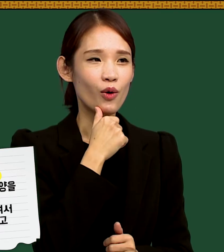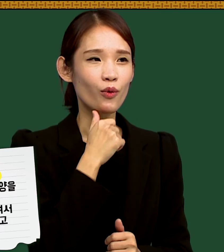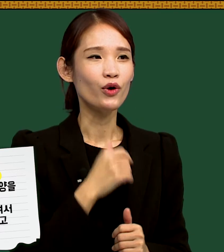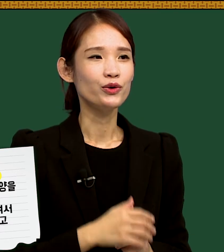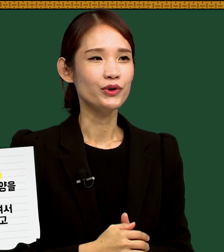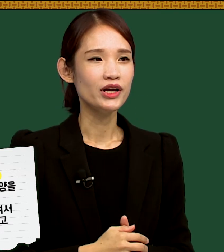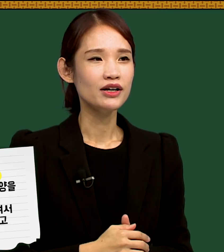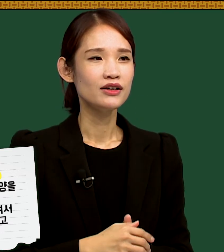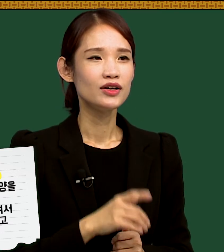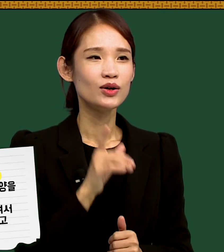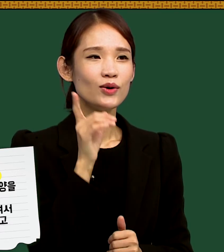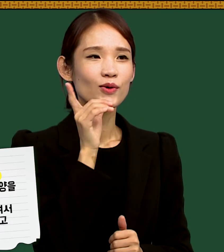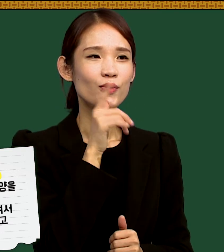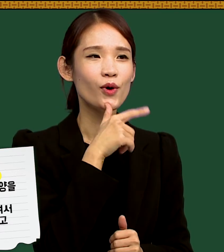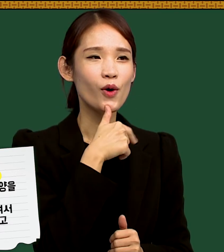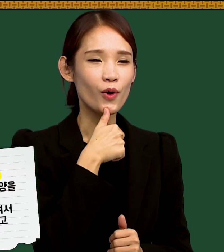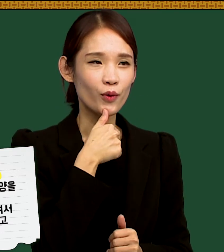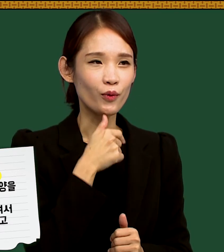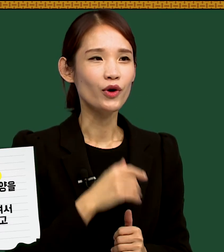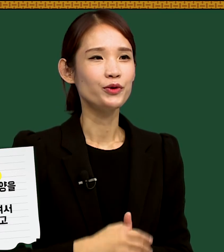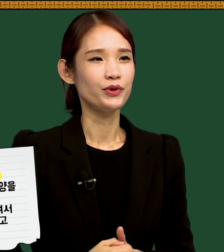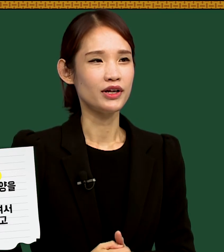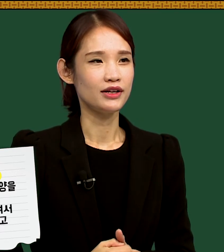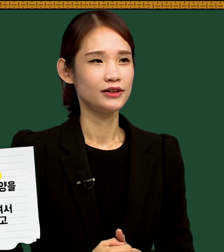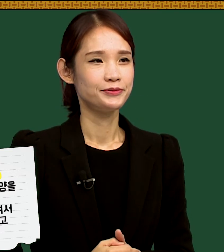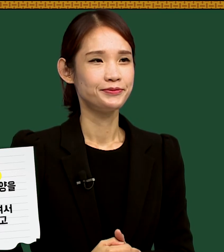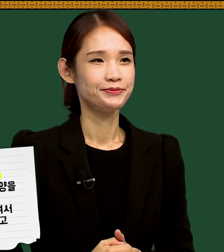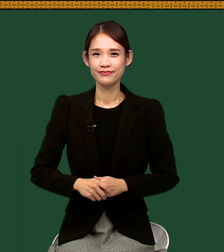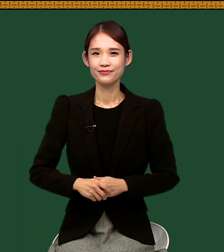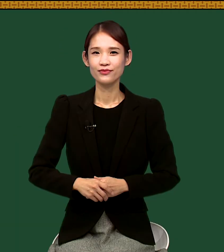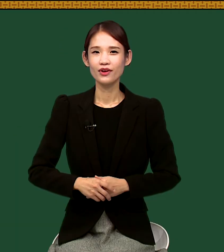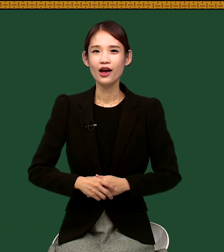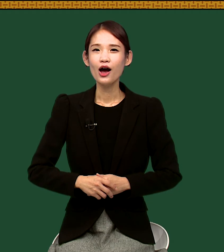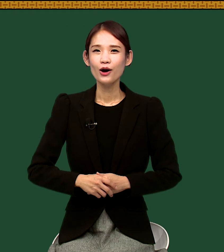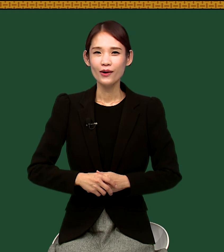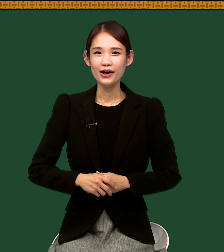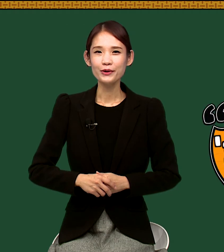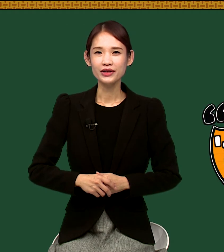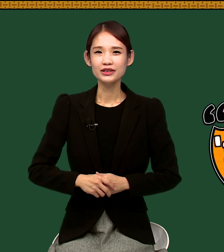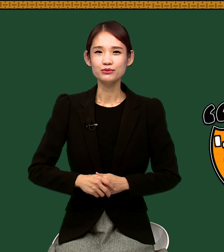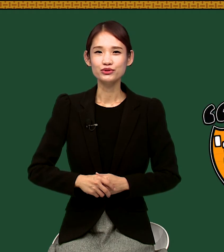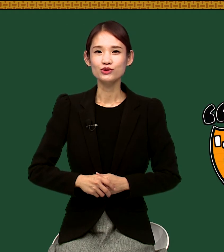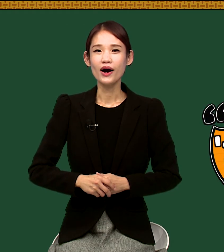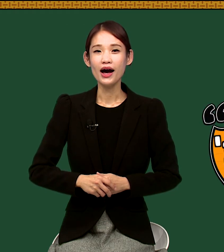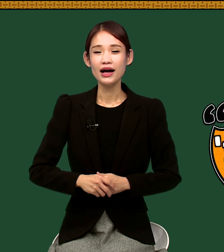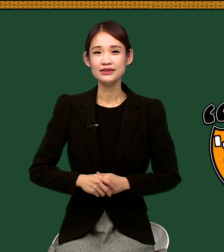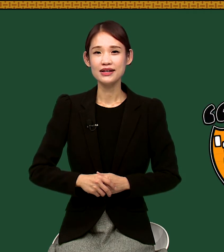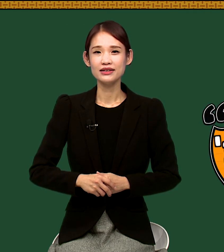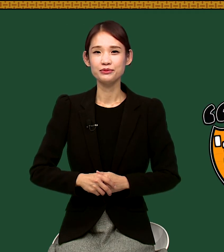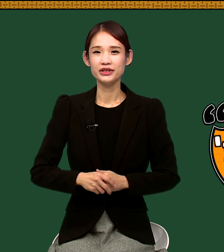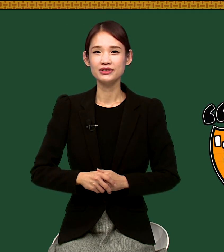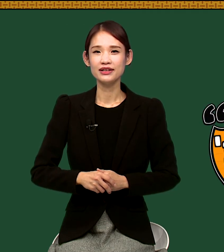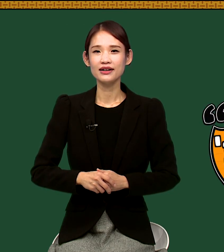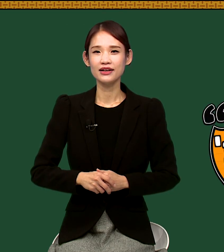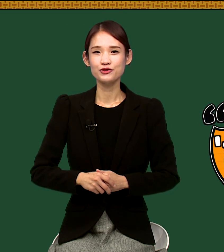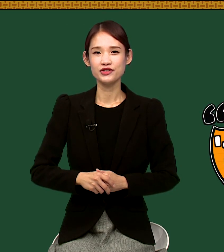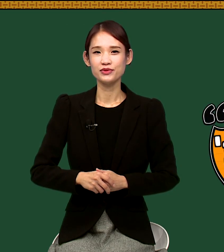월요일, 월요일 화요일은 불, 화 한자의 의미를 생각해 주시면